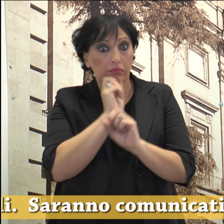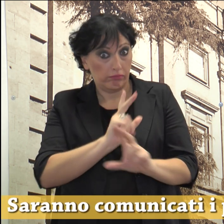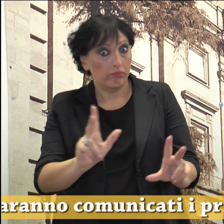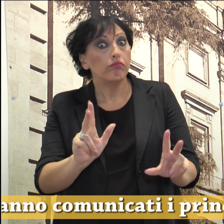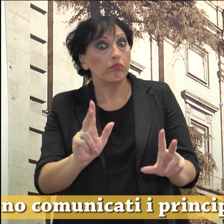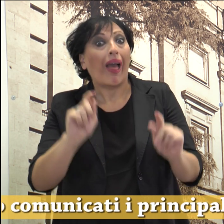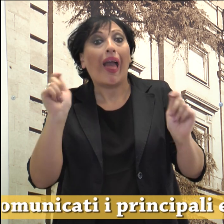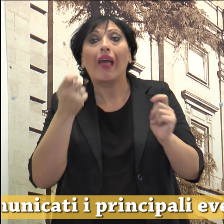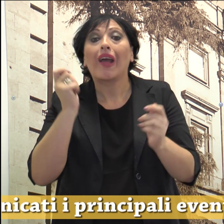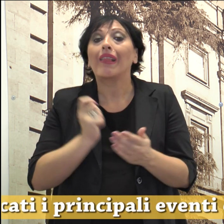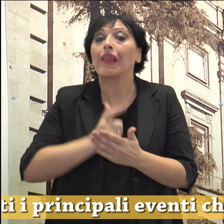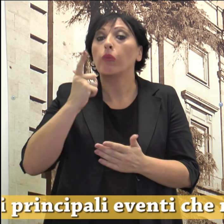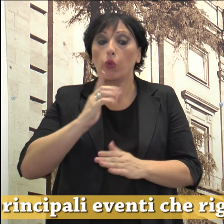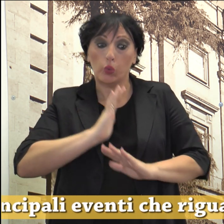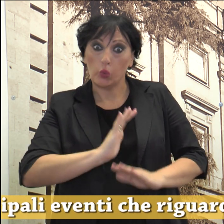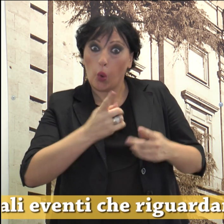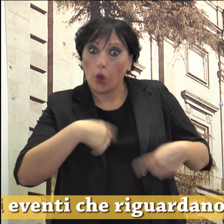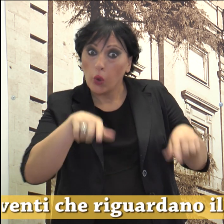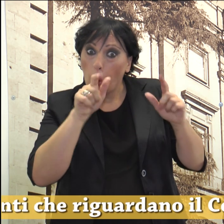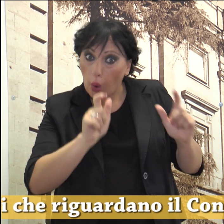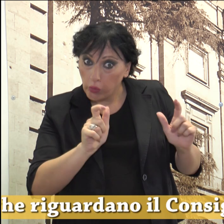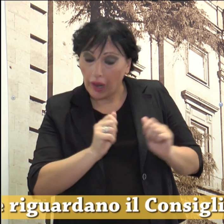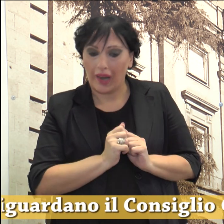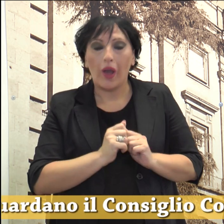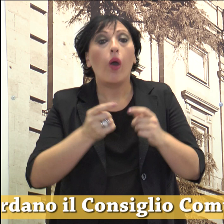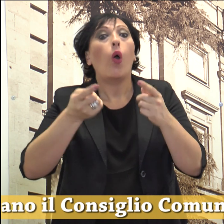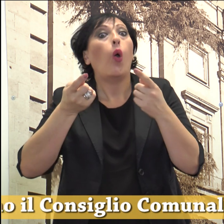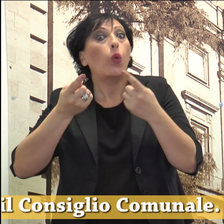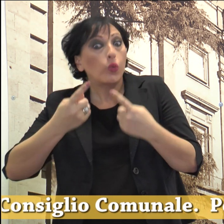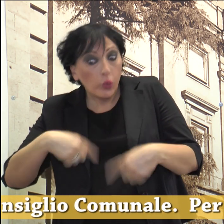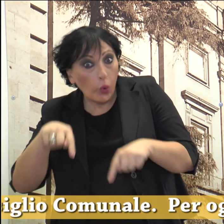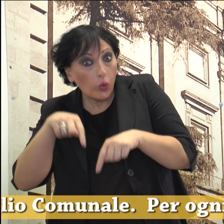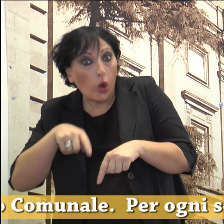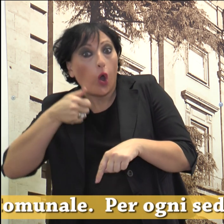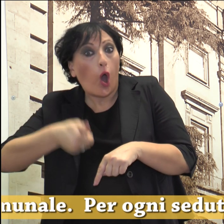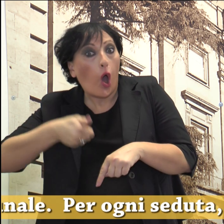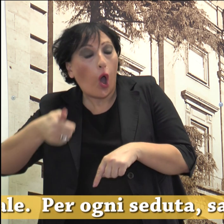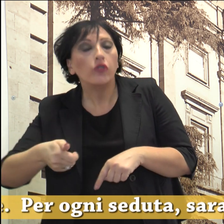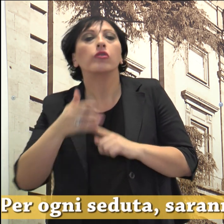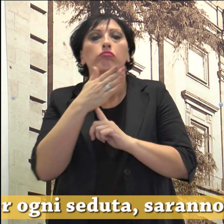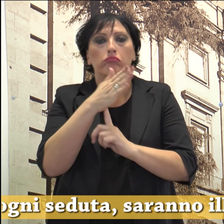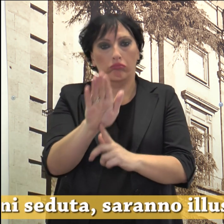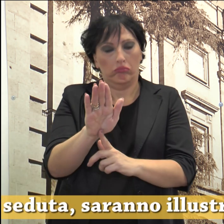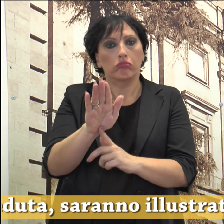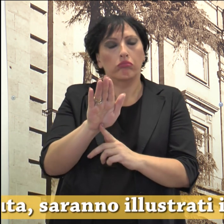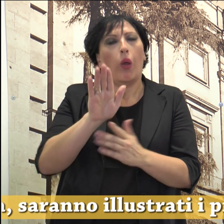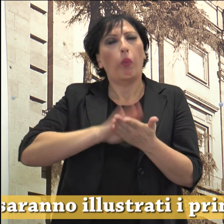riguardano il Consiglio Comunale. Per ogni seduta saranno illustrati i principali argomenti trattati e le